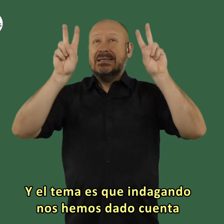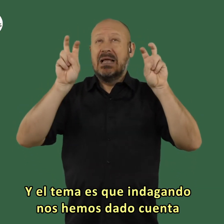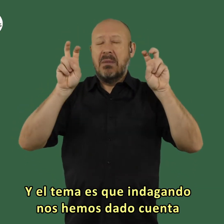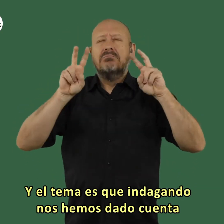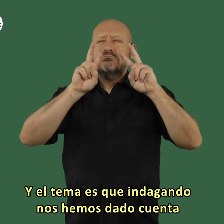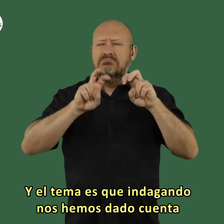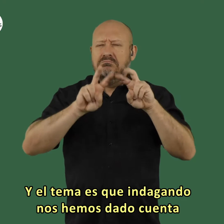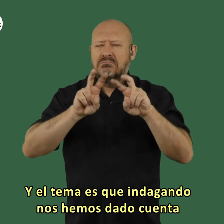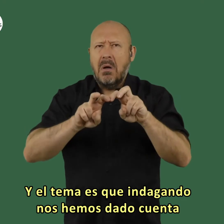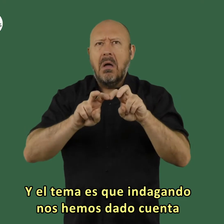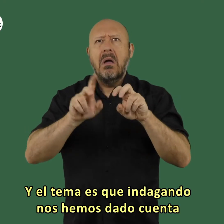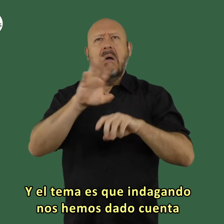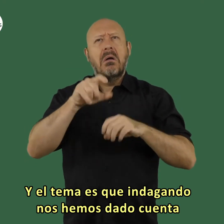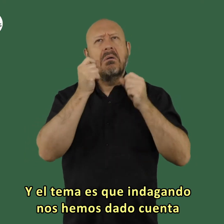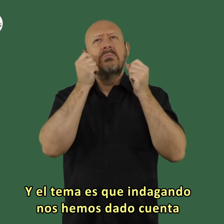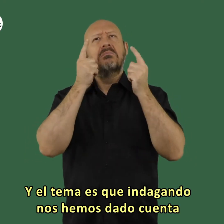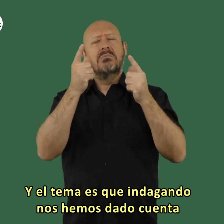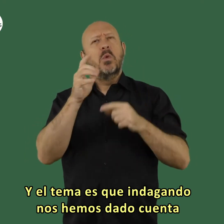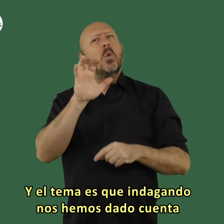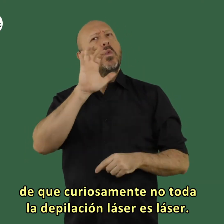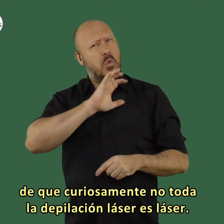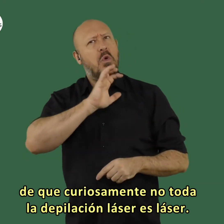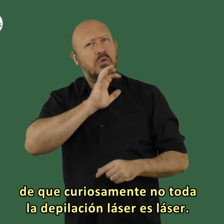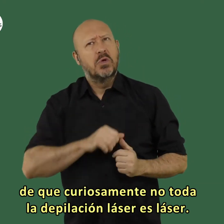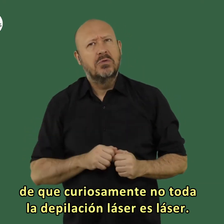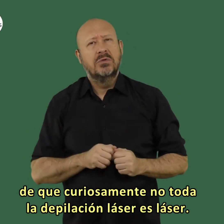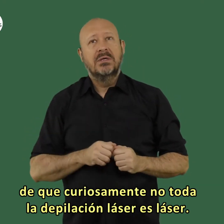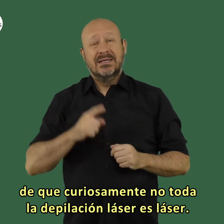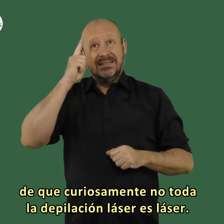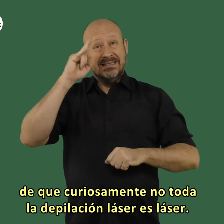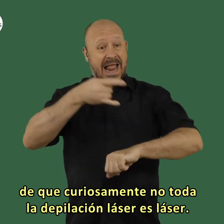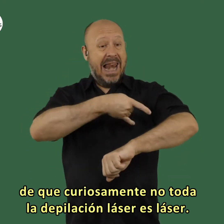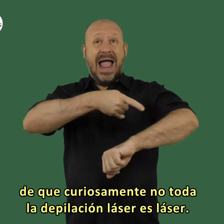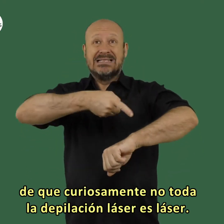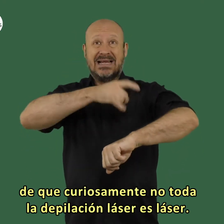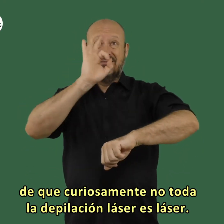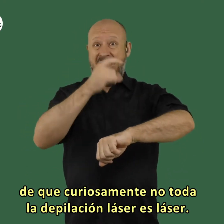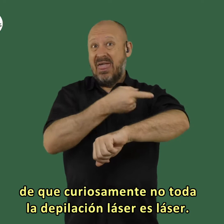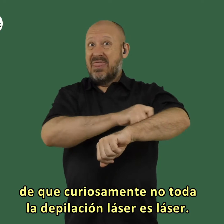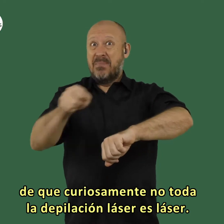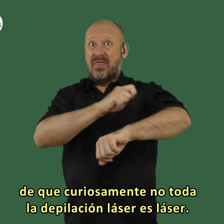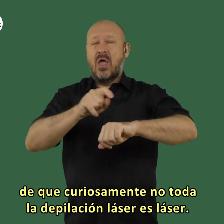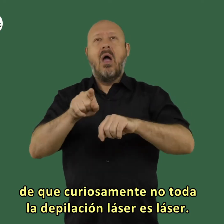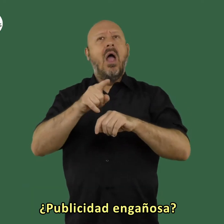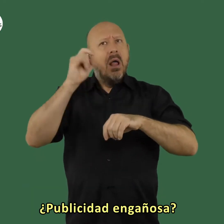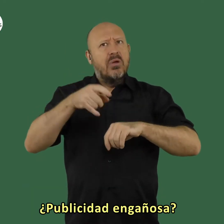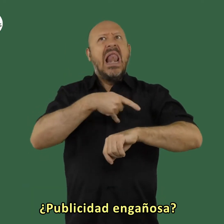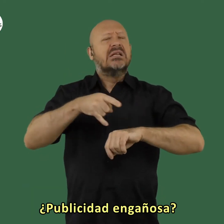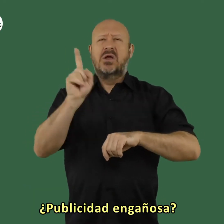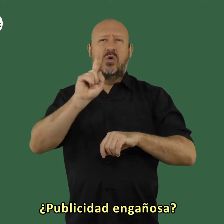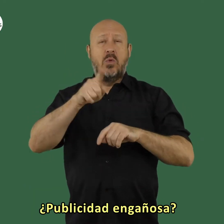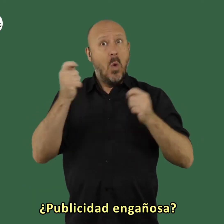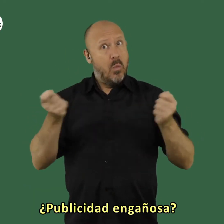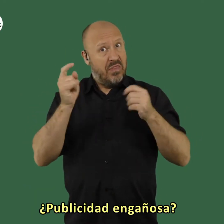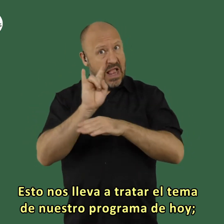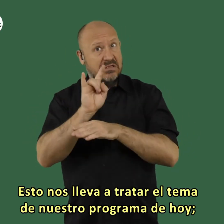y el tema es que indagando nos hemos dado cuenta de que curiosamente no toda la depilación láser es láser publicidad